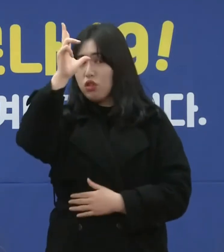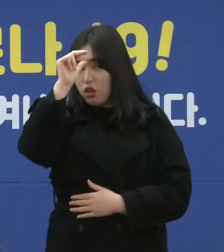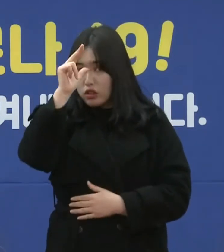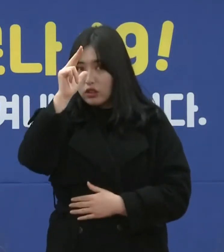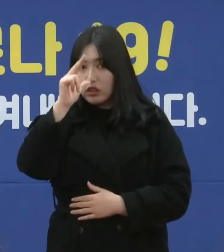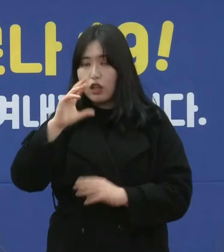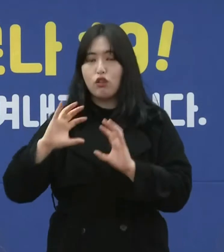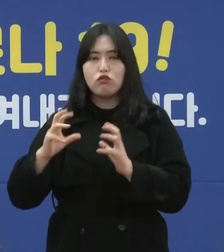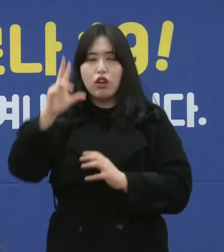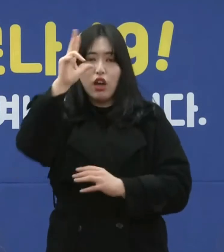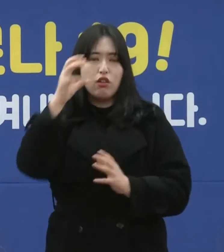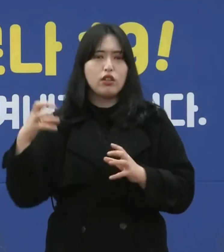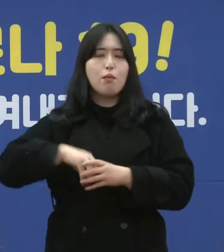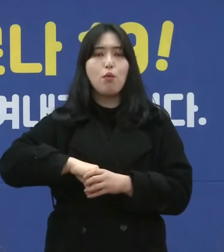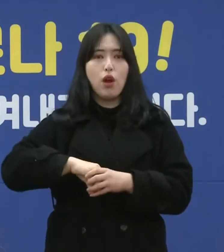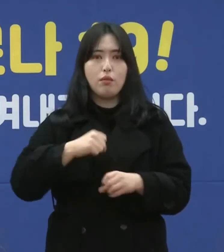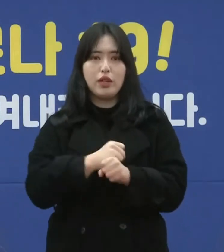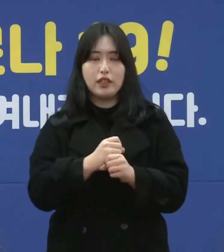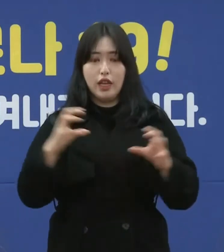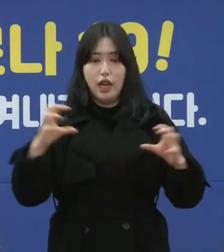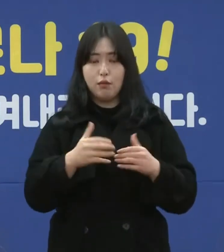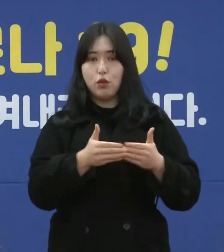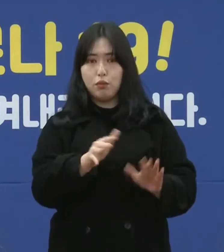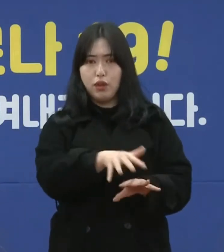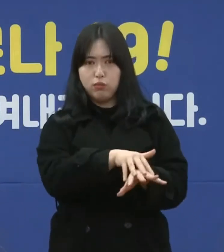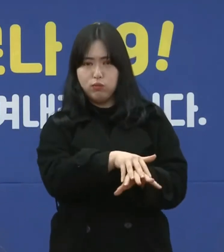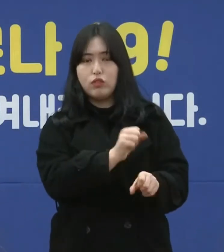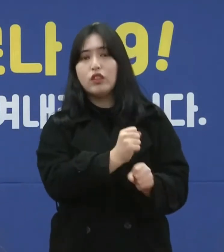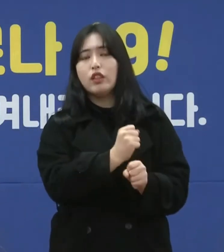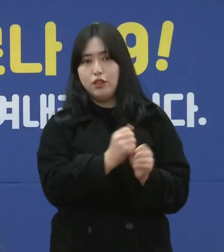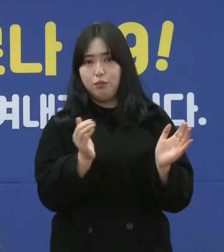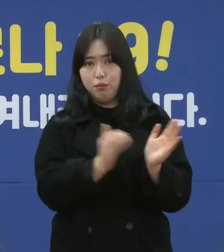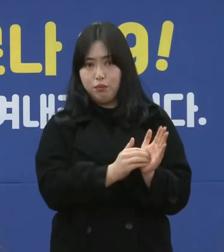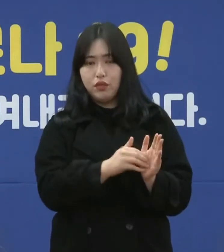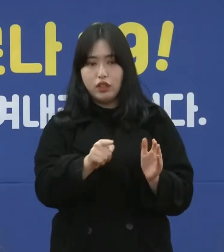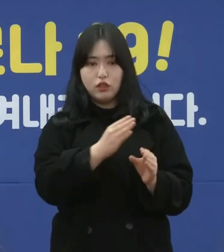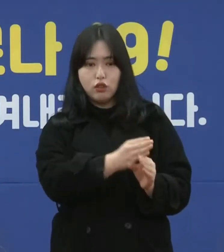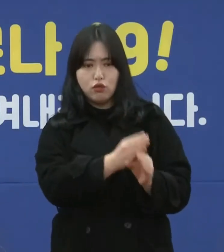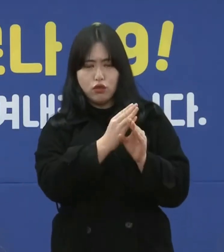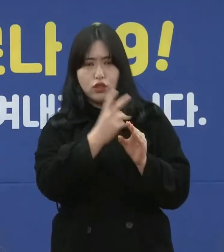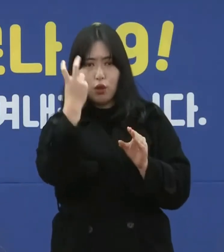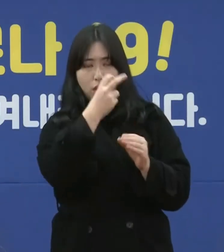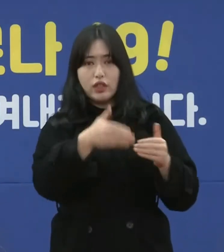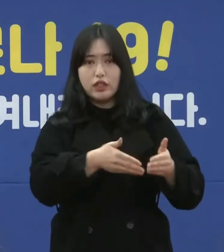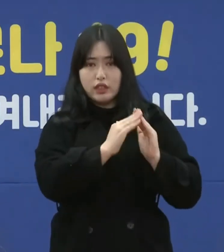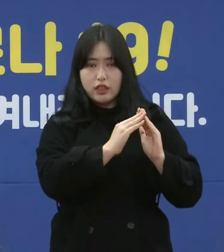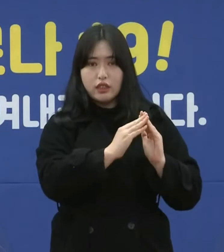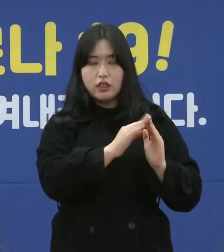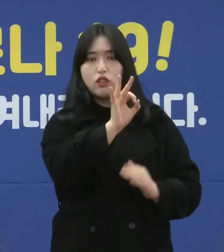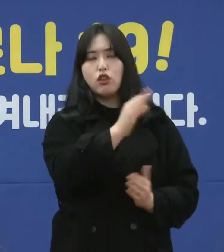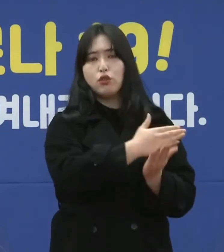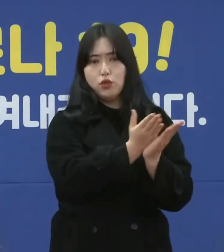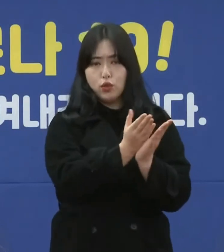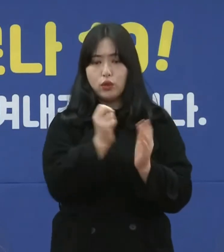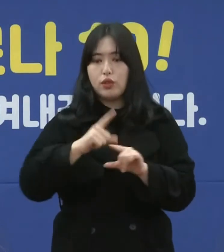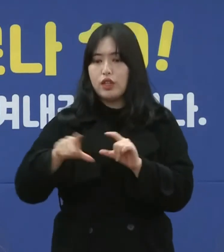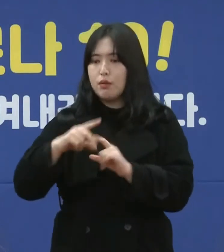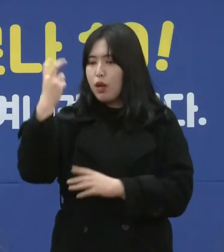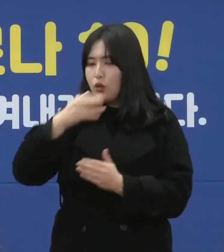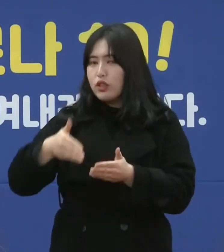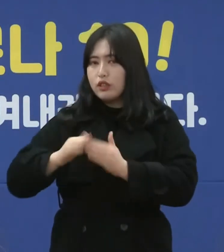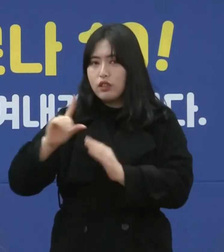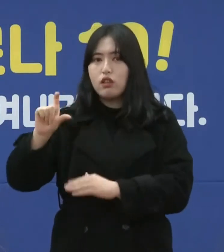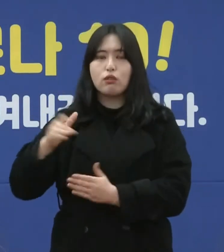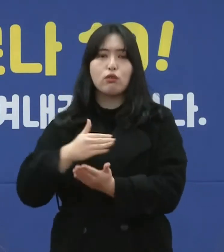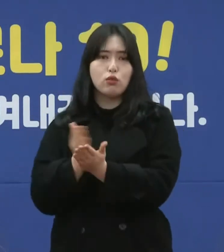국가경찰 포함해서 합동 방역 체계를 구축해서 중점 관리 시설 10종 또 일반 관리 시설